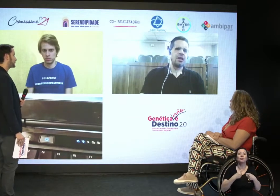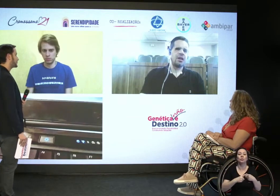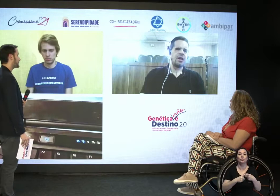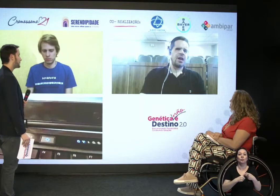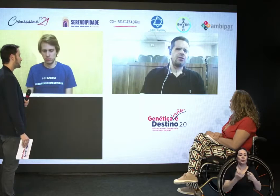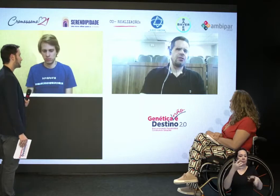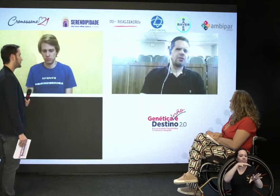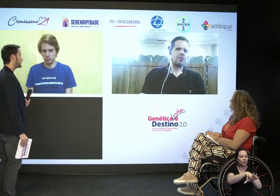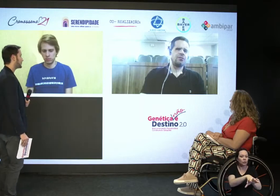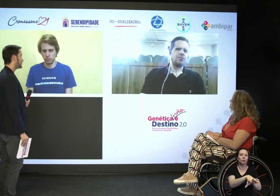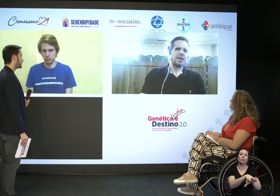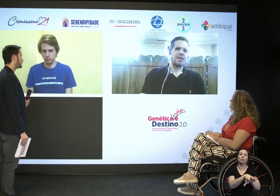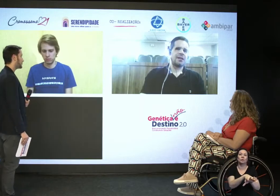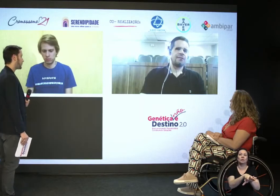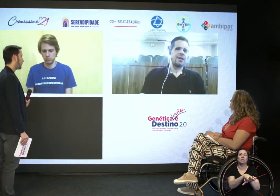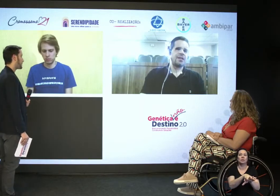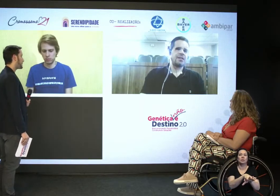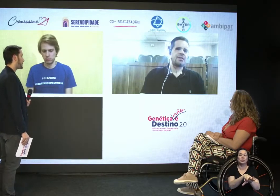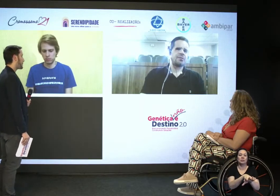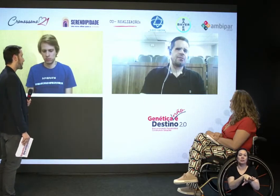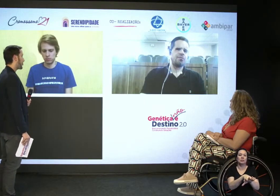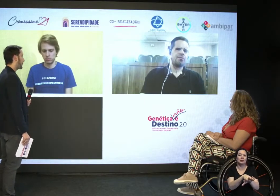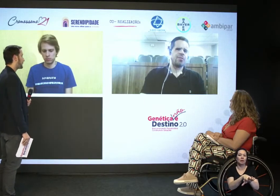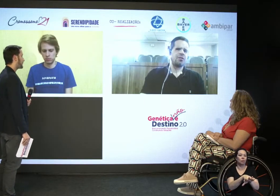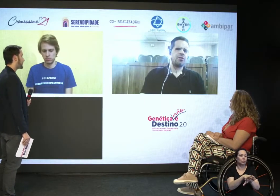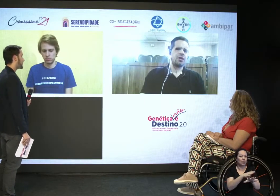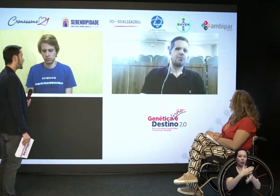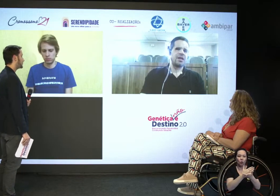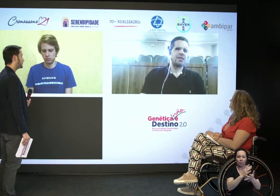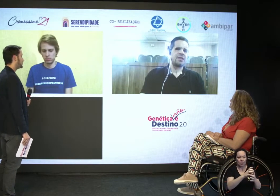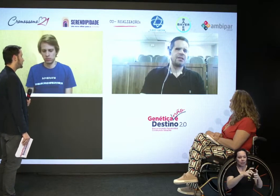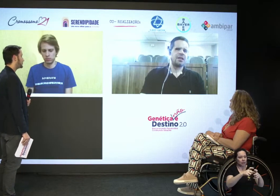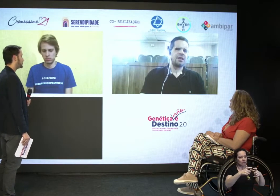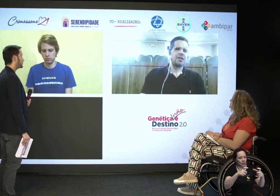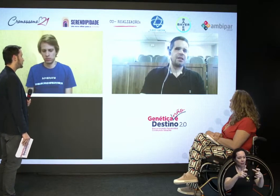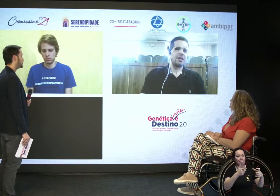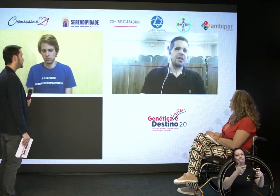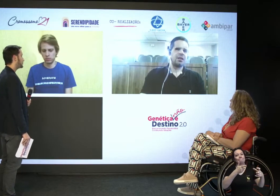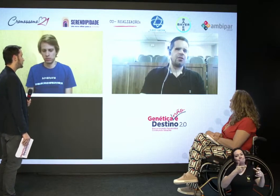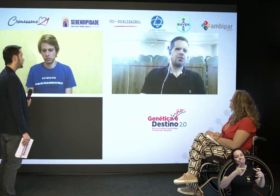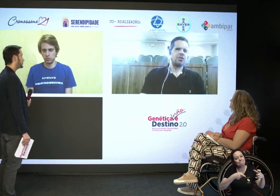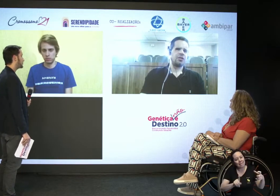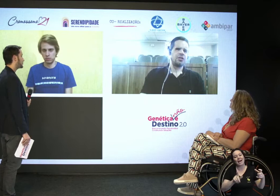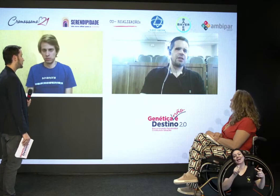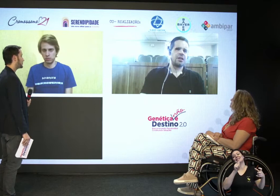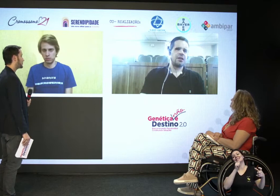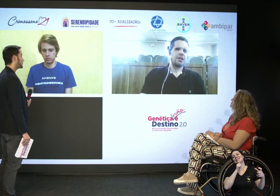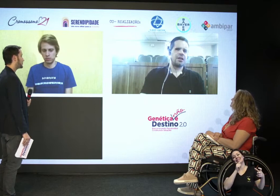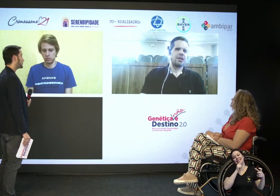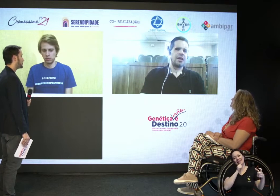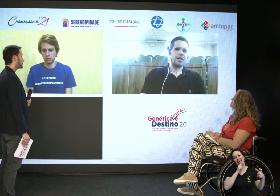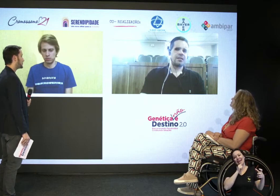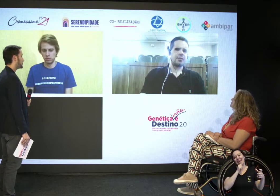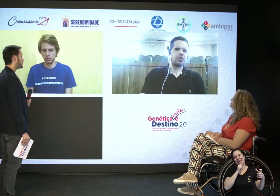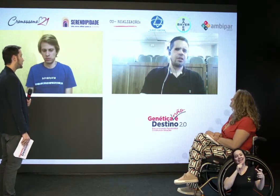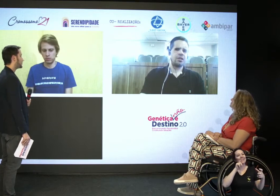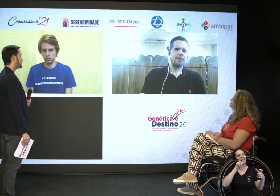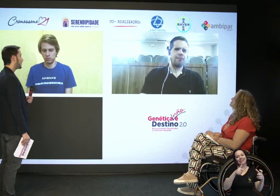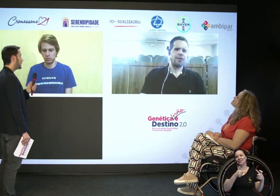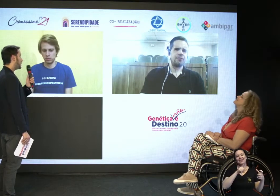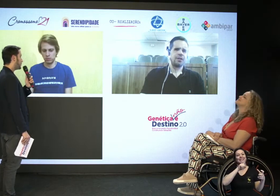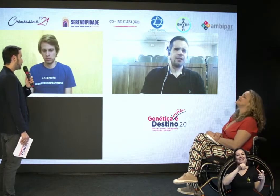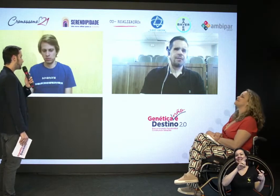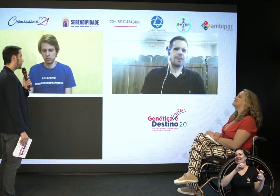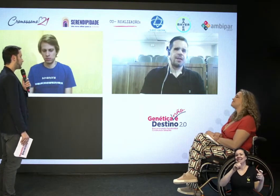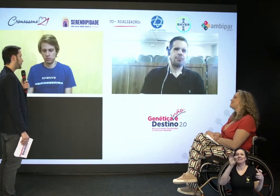inclusão está cada vez maior, mas ainda está longe de ser 100% efetiva, né.